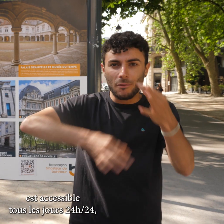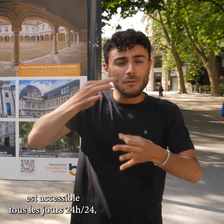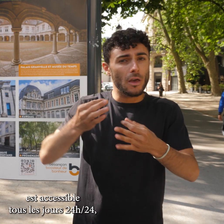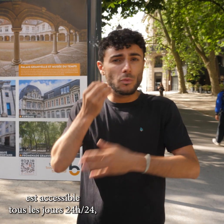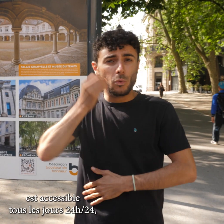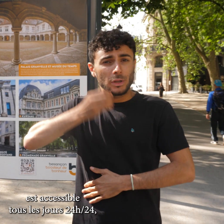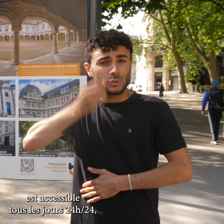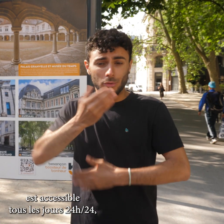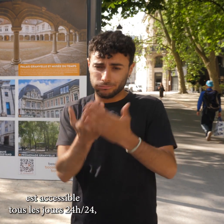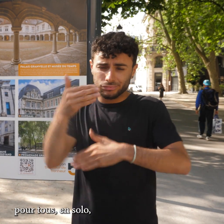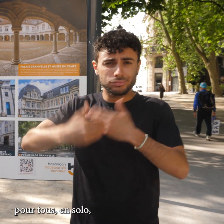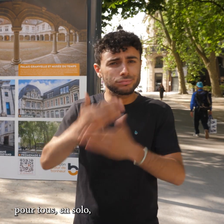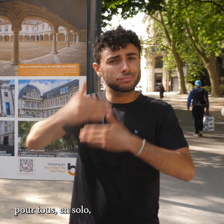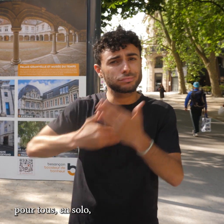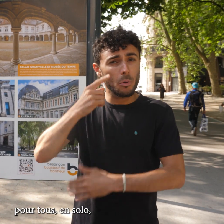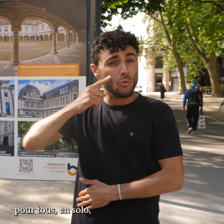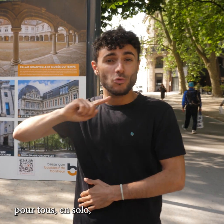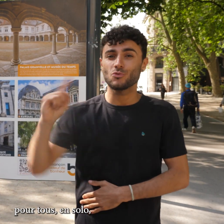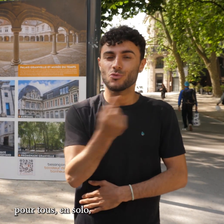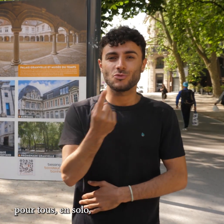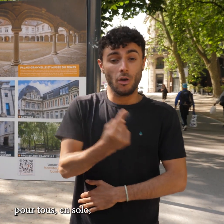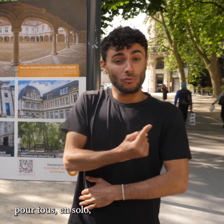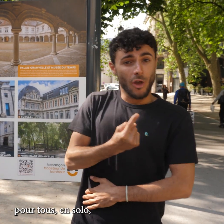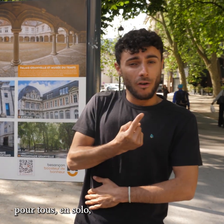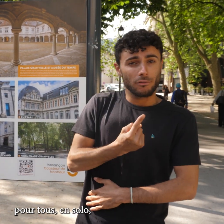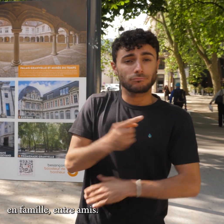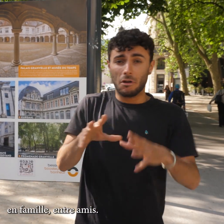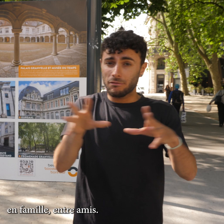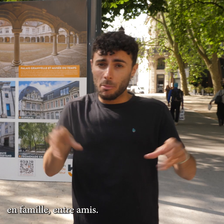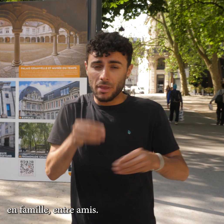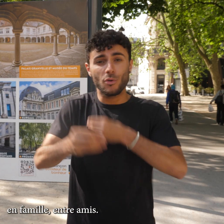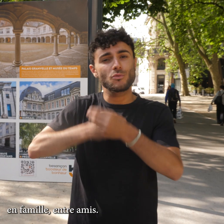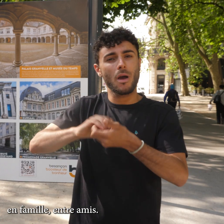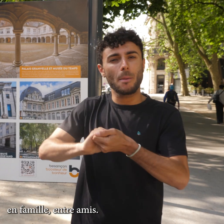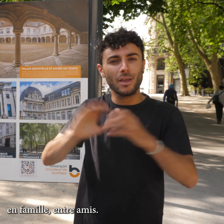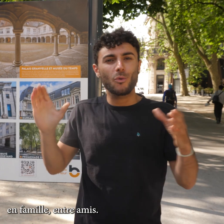24, pour tous, en solo, en famille, entre amis.